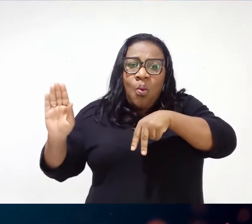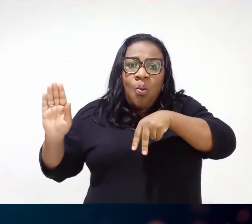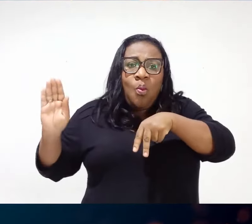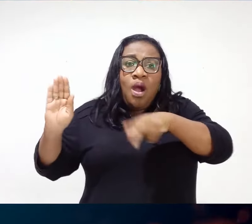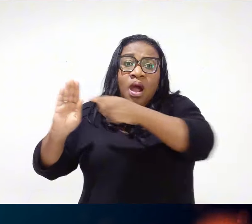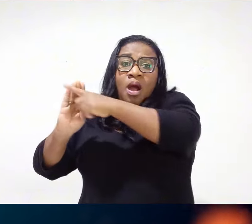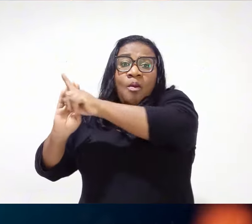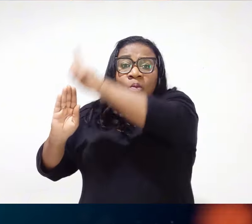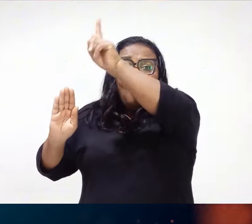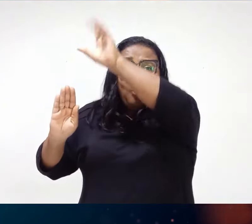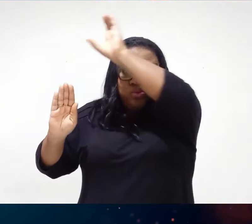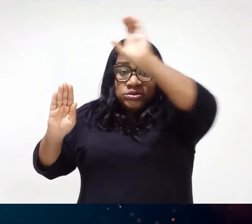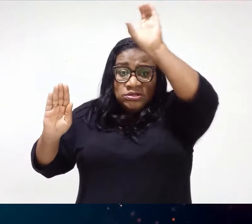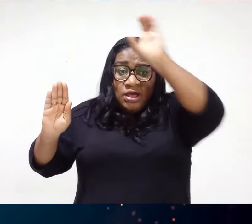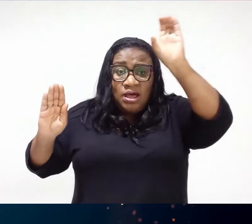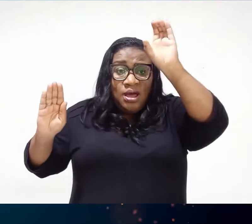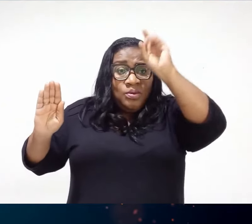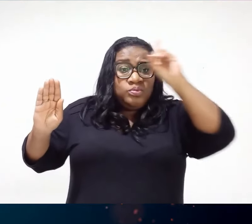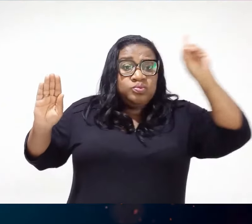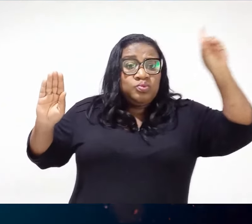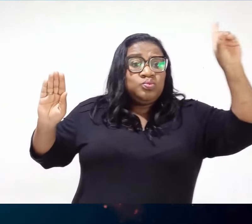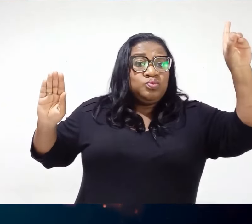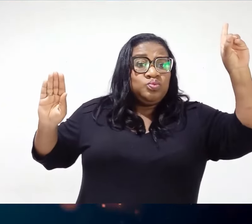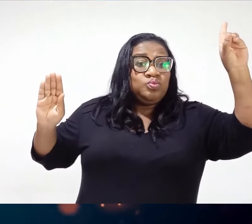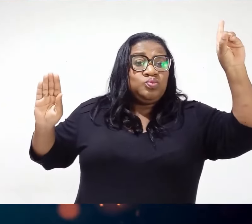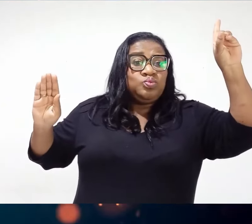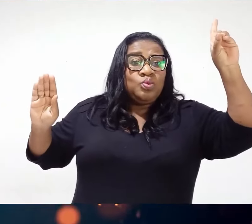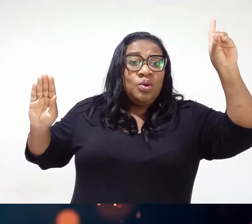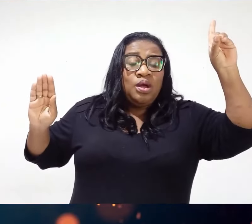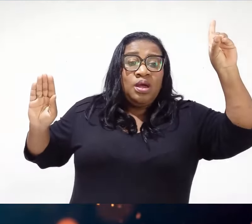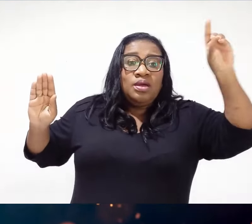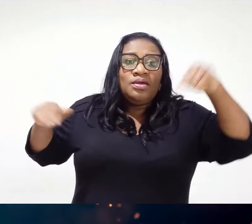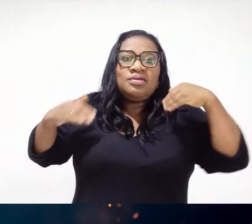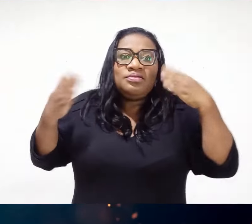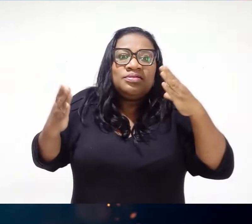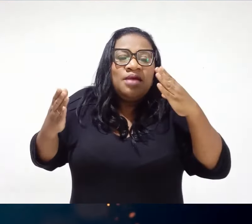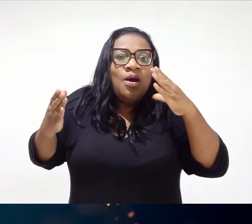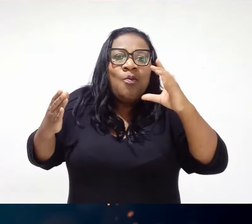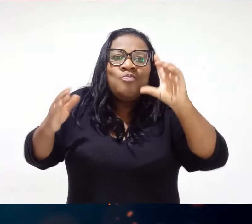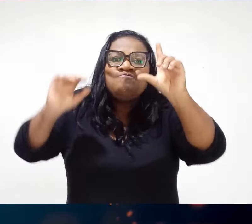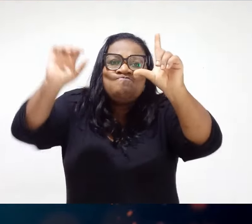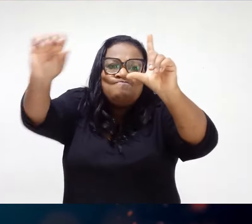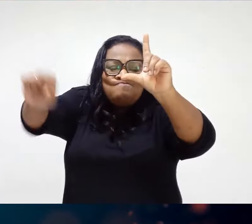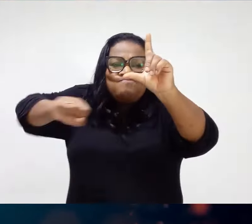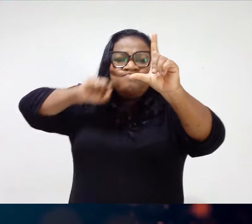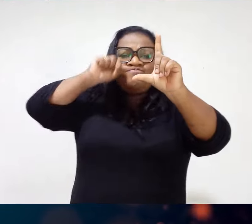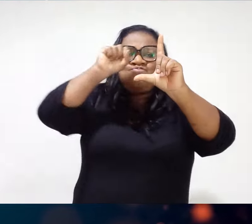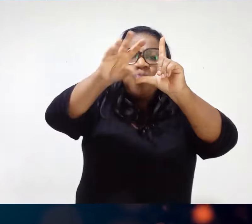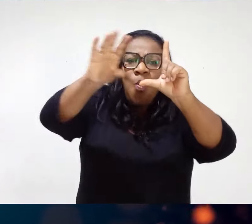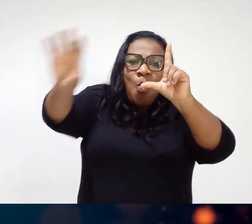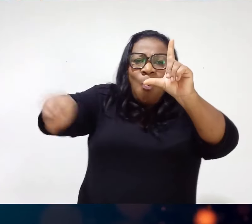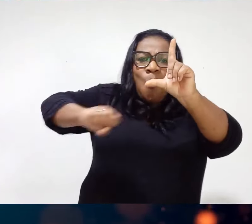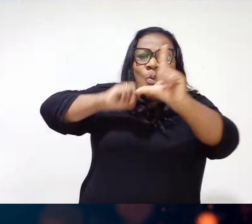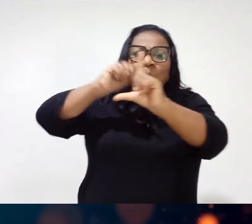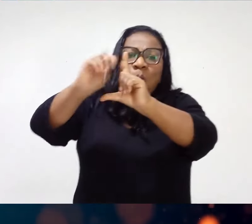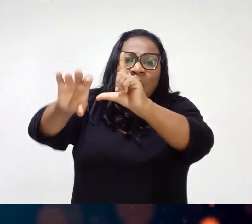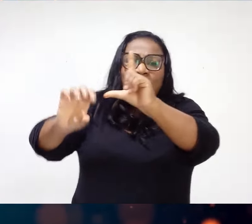pra desespero do inferno, né? Olha só isso A imagem de Medina Foi replicada Nos maiores E mais